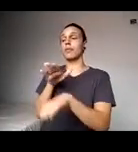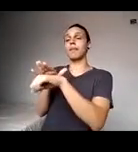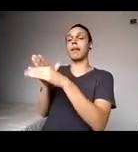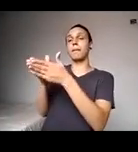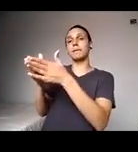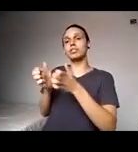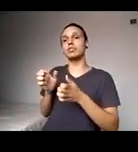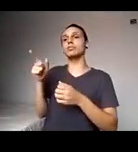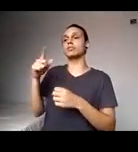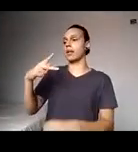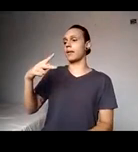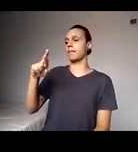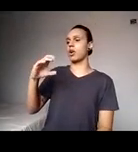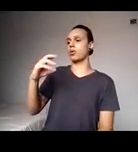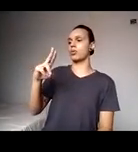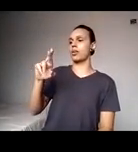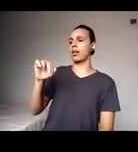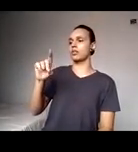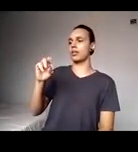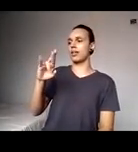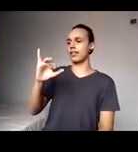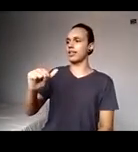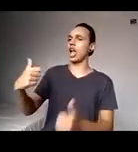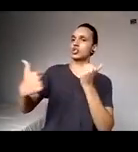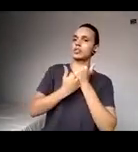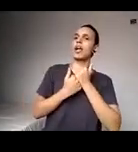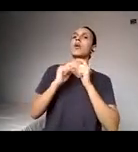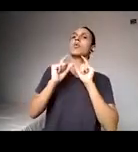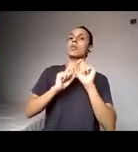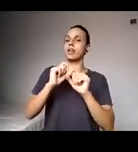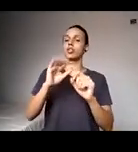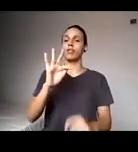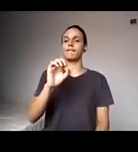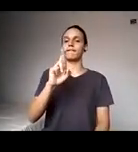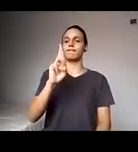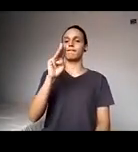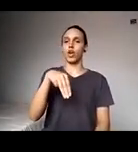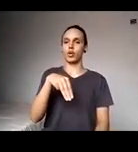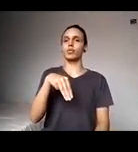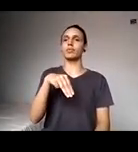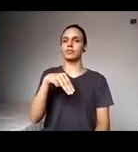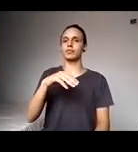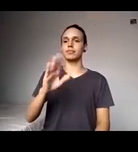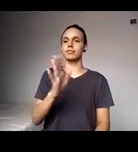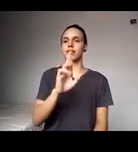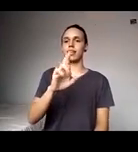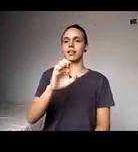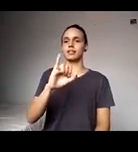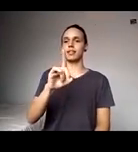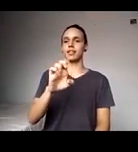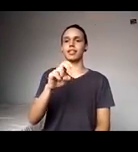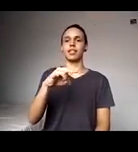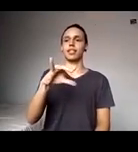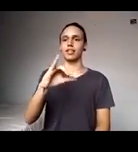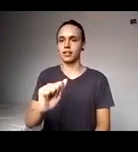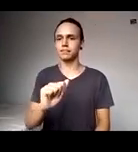residências, então assim, a primeira coisa que a gente vê é que a gente tem que ajustar a portaria, porque ela coloca no mesmo bolo, o percentual,